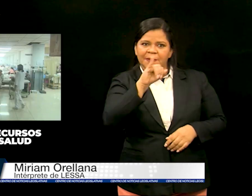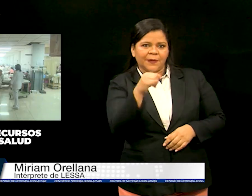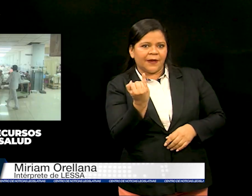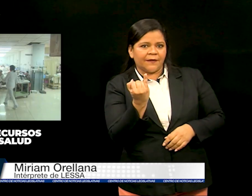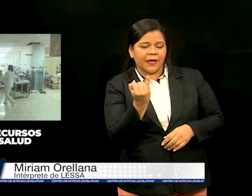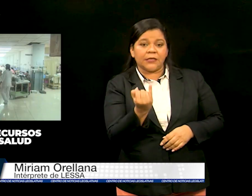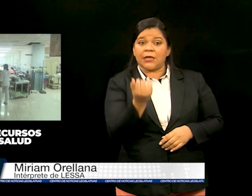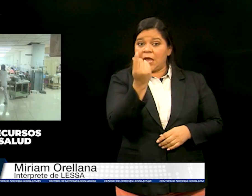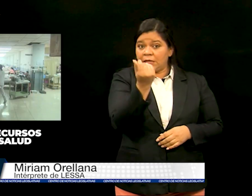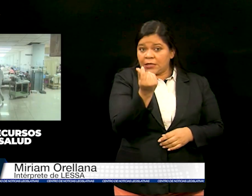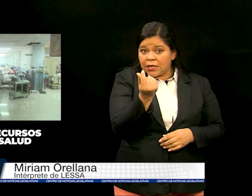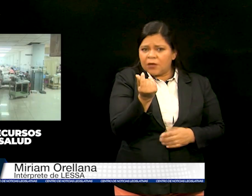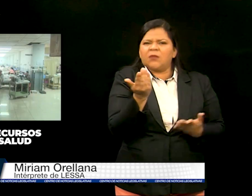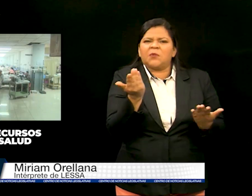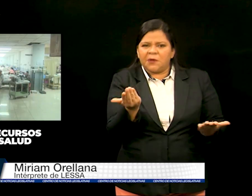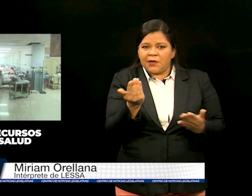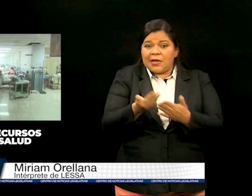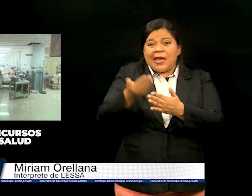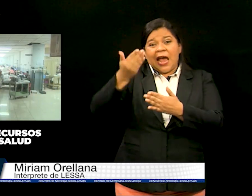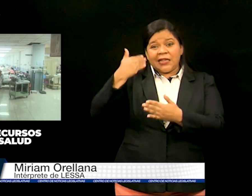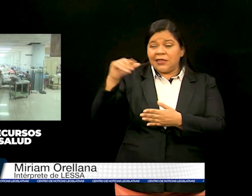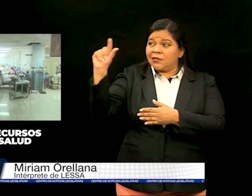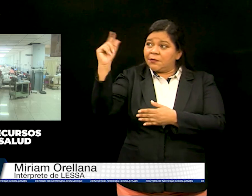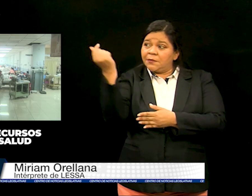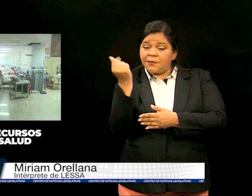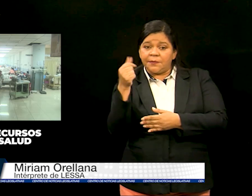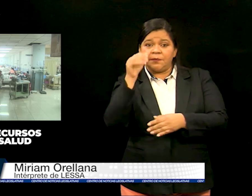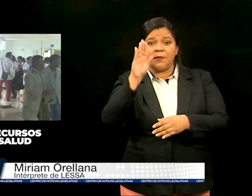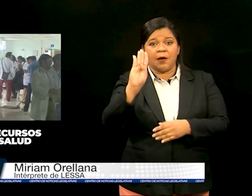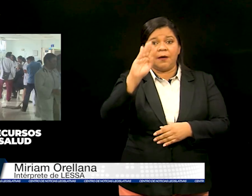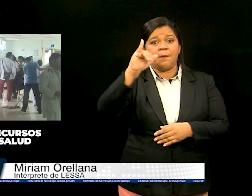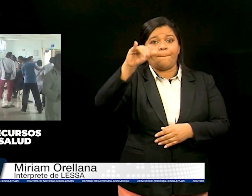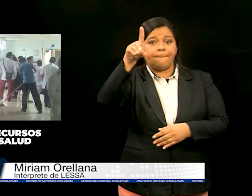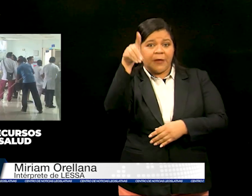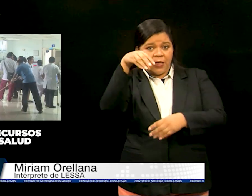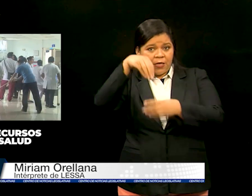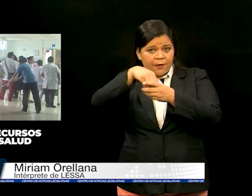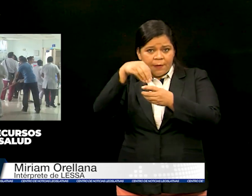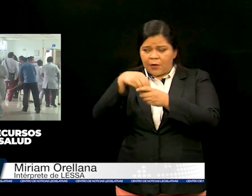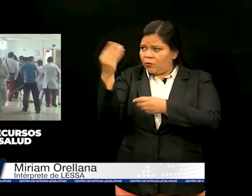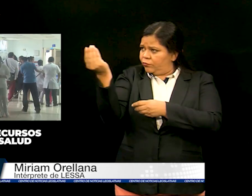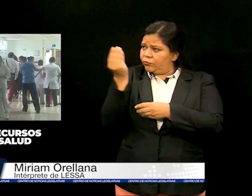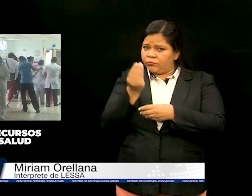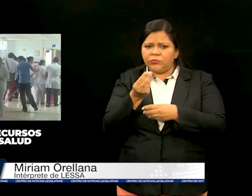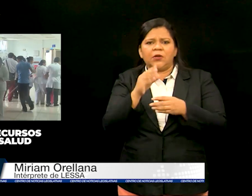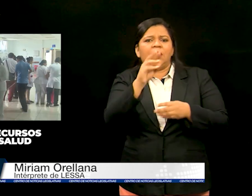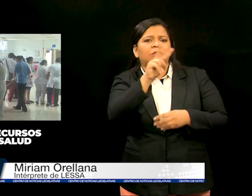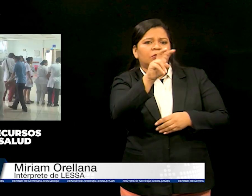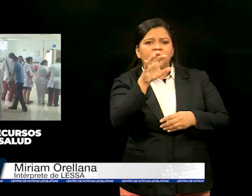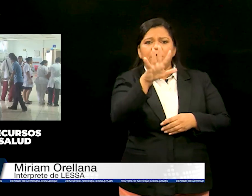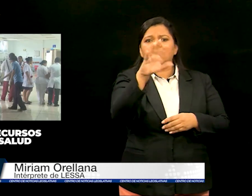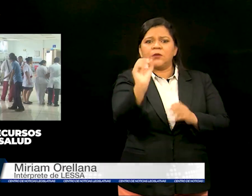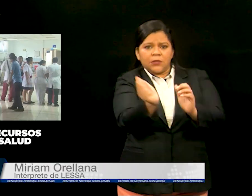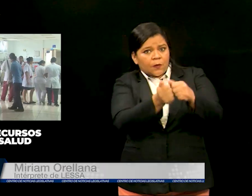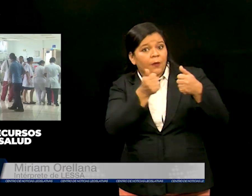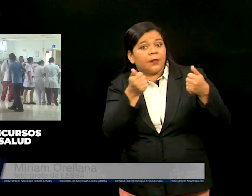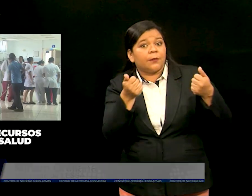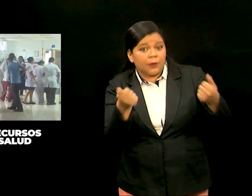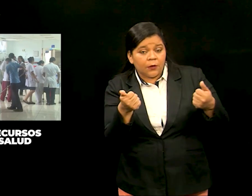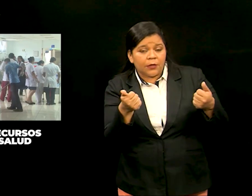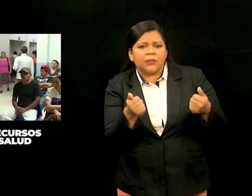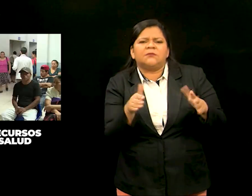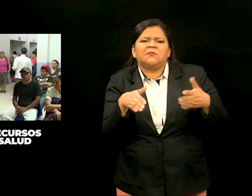Los fondos son remanentes de un préstamo con el Banco Interamericano de Desarrollo, BID, por un monto de 250 millones